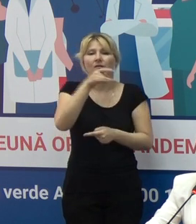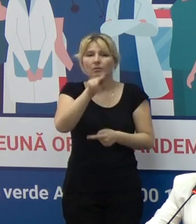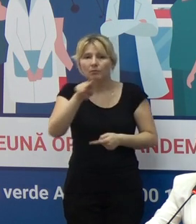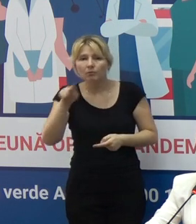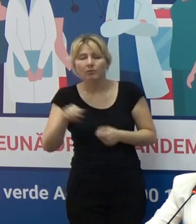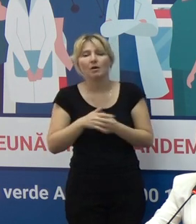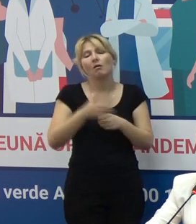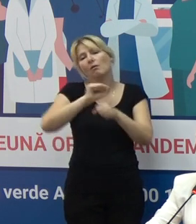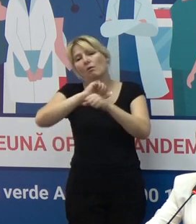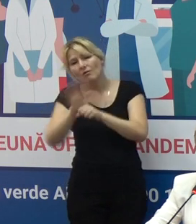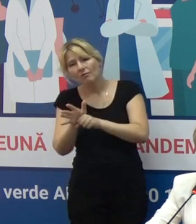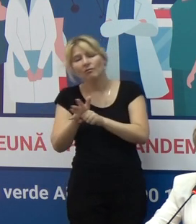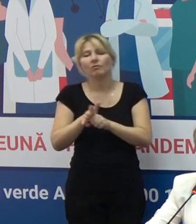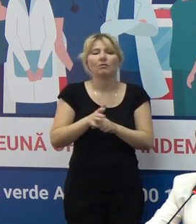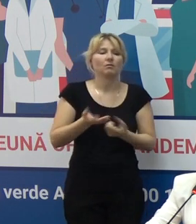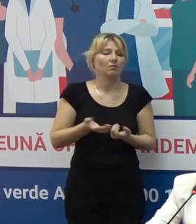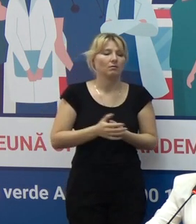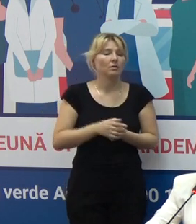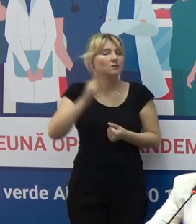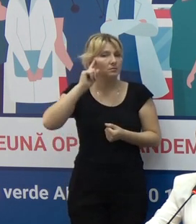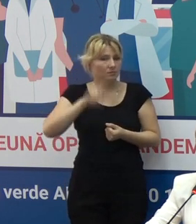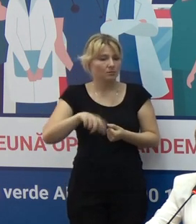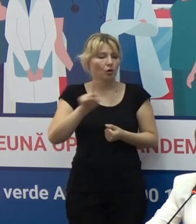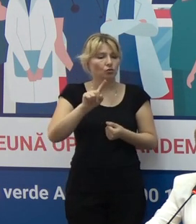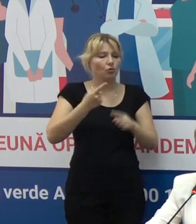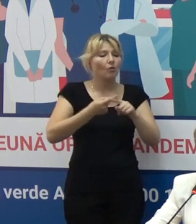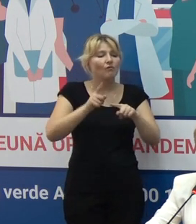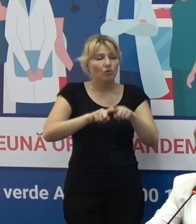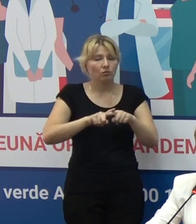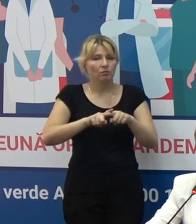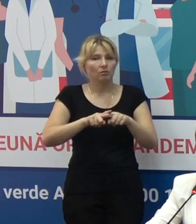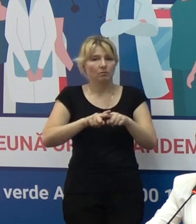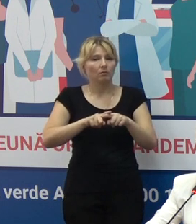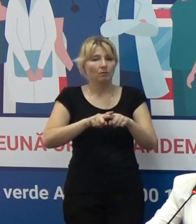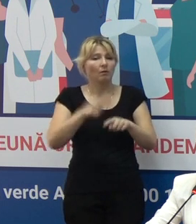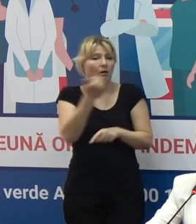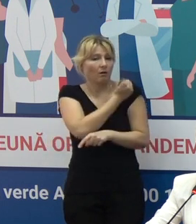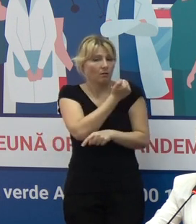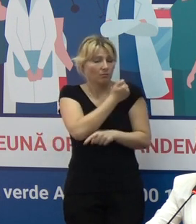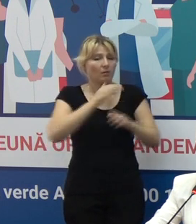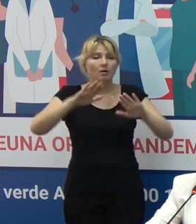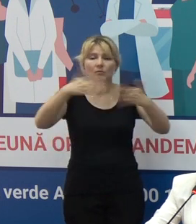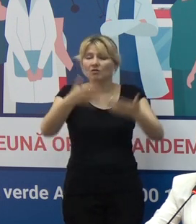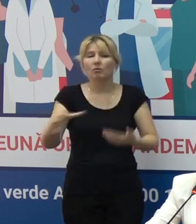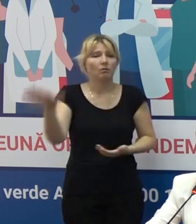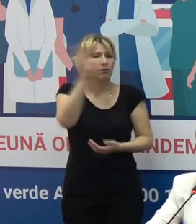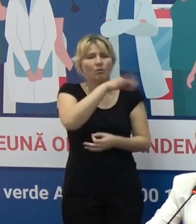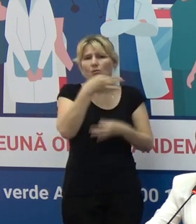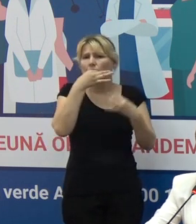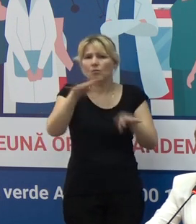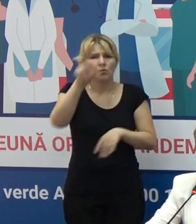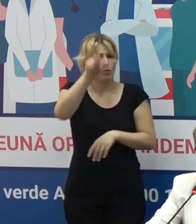anticovid-19, cunoașteți că vaccinarea antigripală este recomandată. tuturor persoanelor